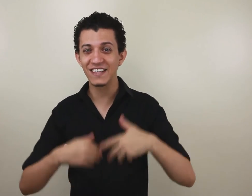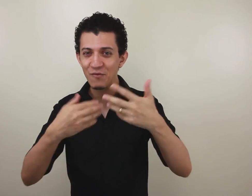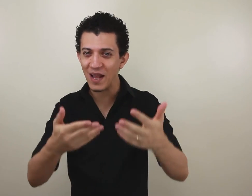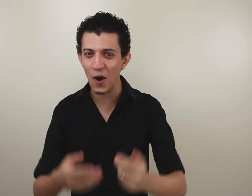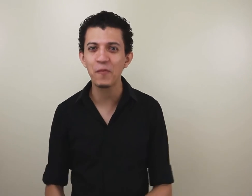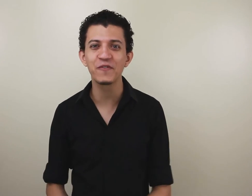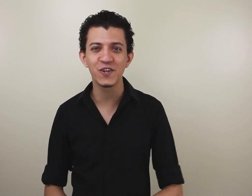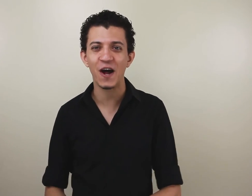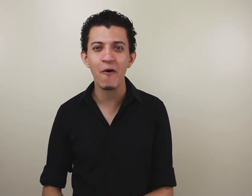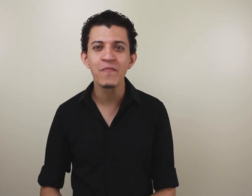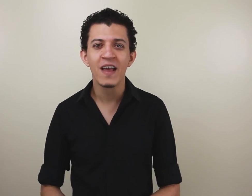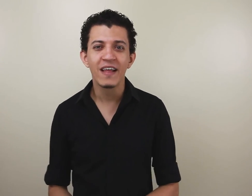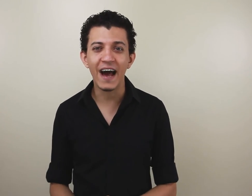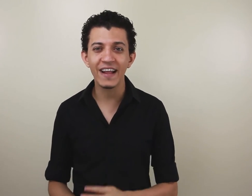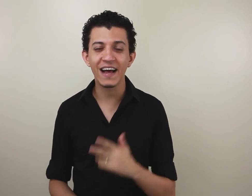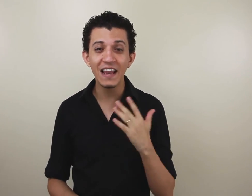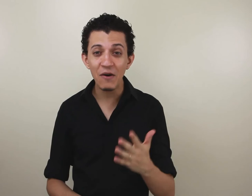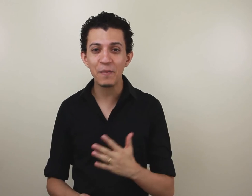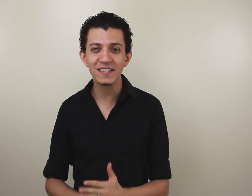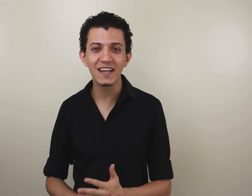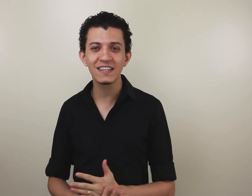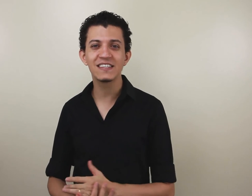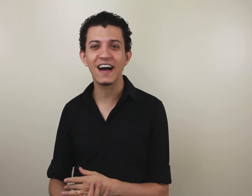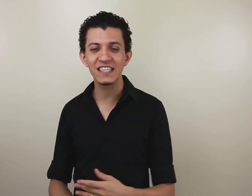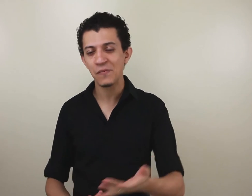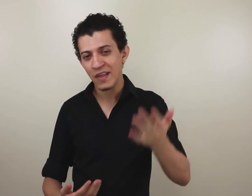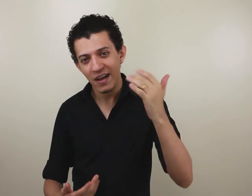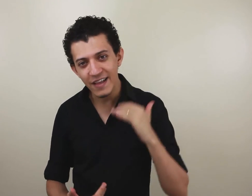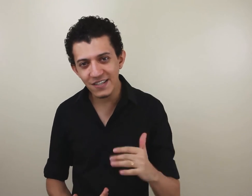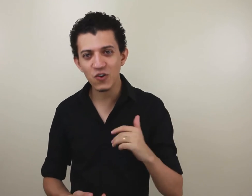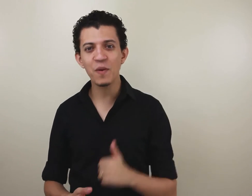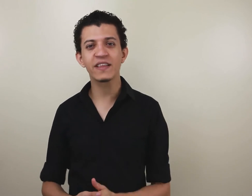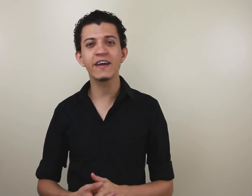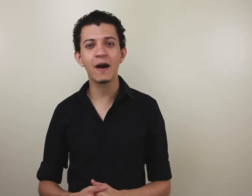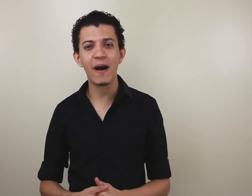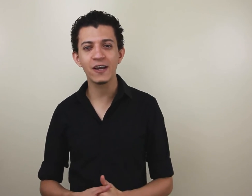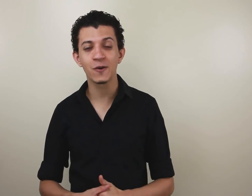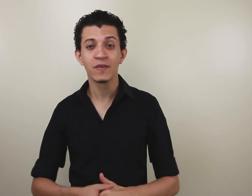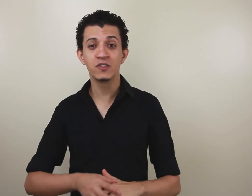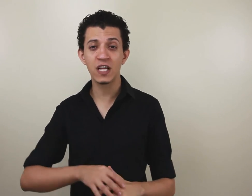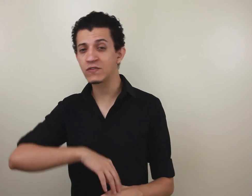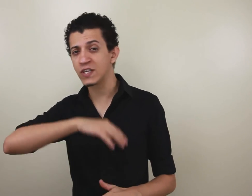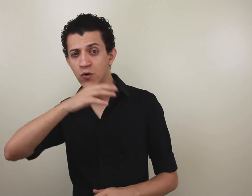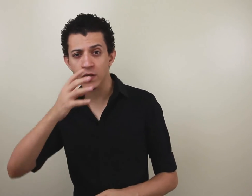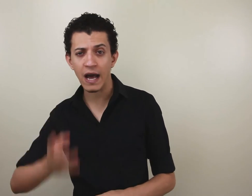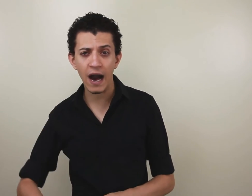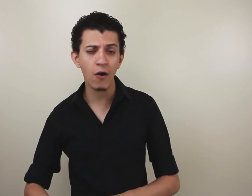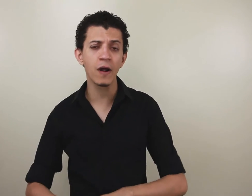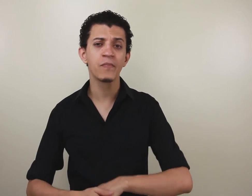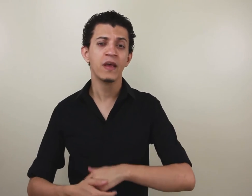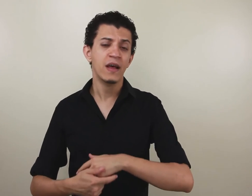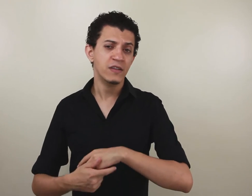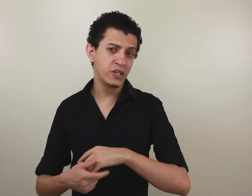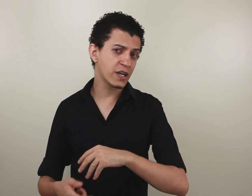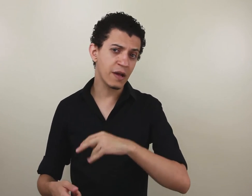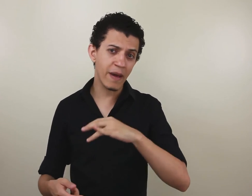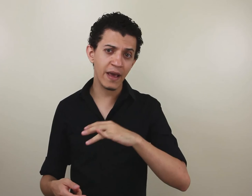ser o melhor profissional da área da língua brasileira de sinais, dê seu comentário aqui abaixo, diga se você gostou da aula. Diga também